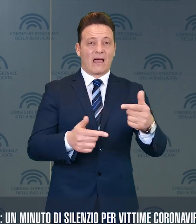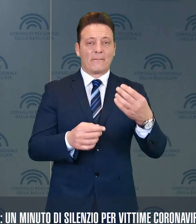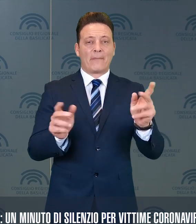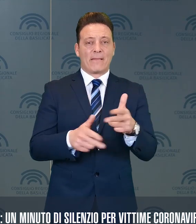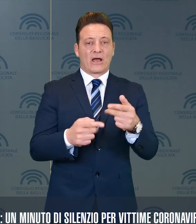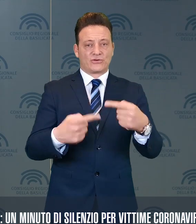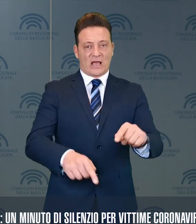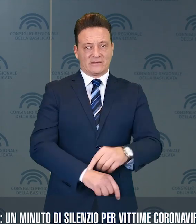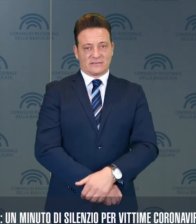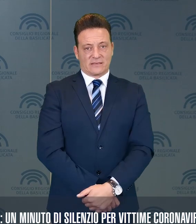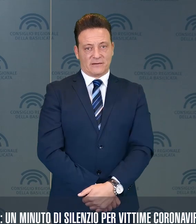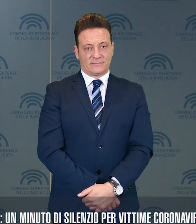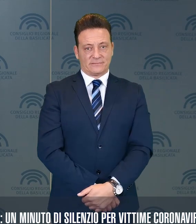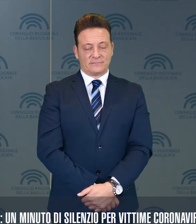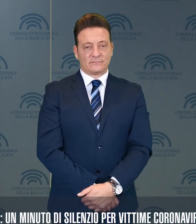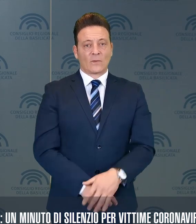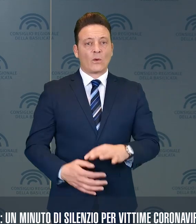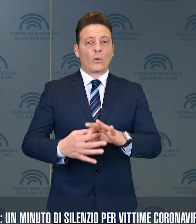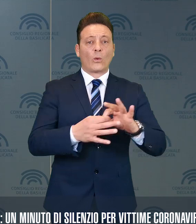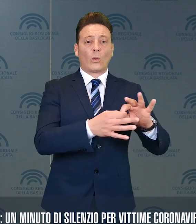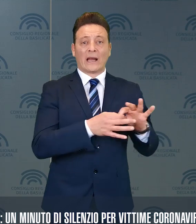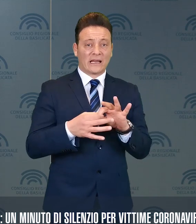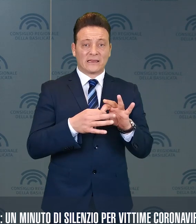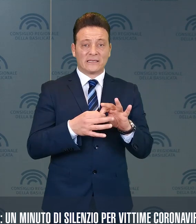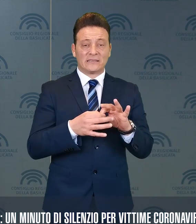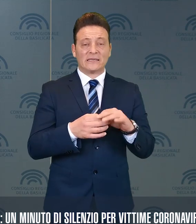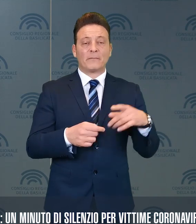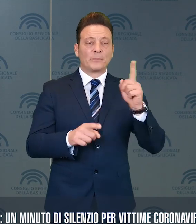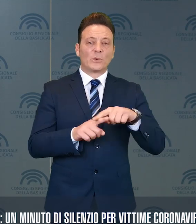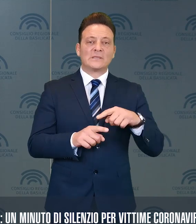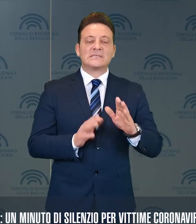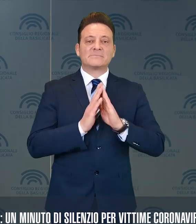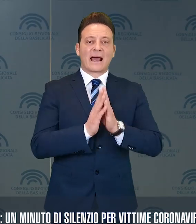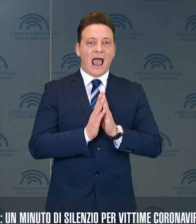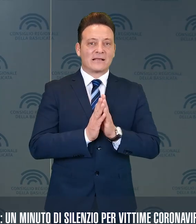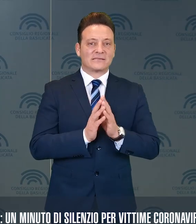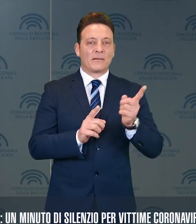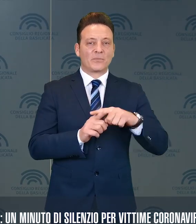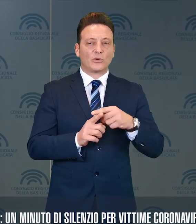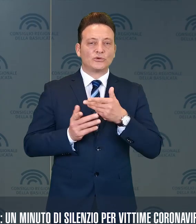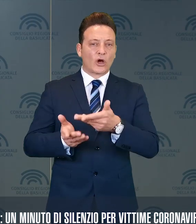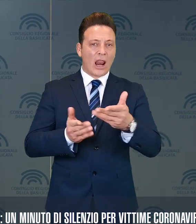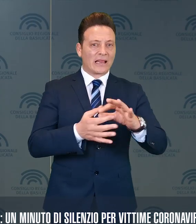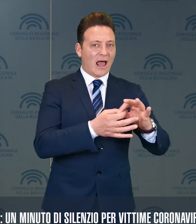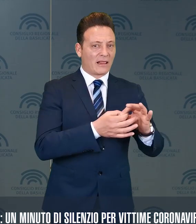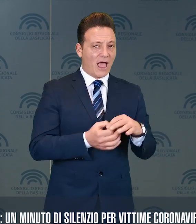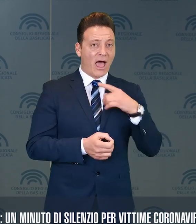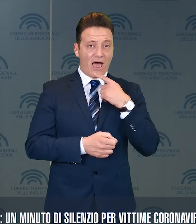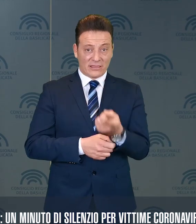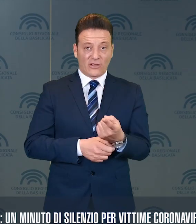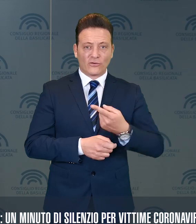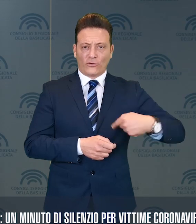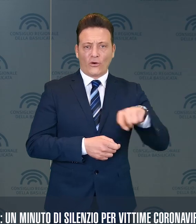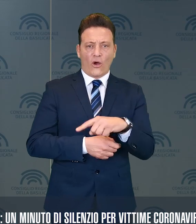emergenza. Uniti con spirito di speranza e gesti di solidarietà, ha detto, possiamo